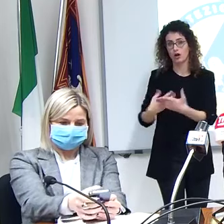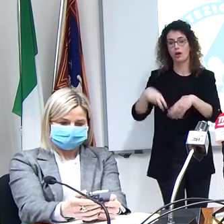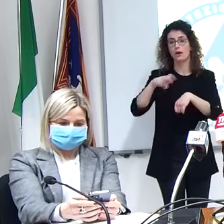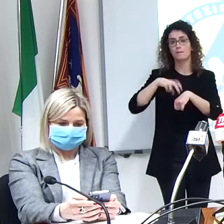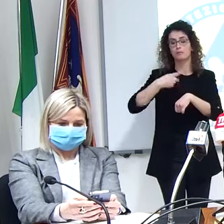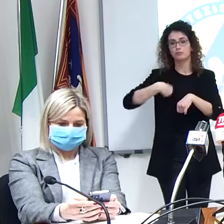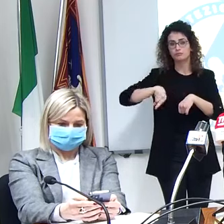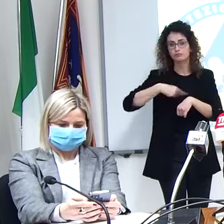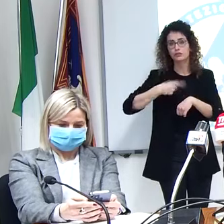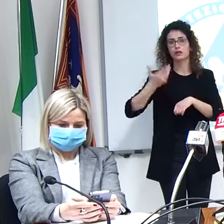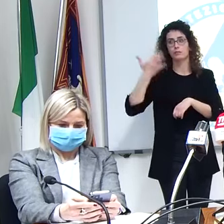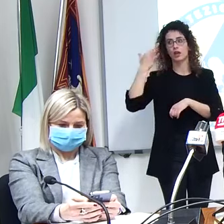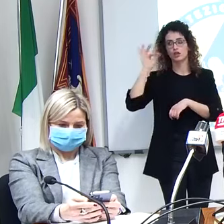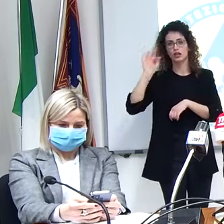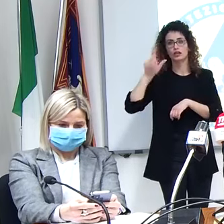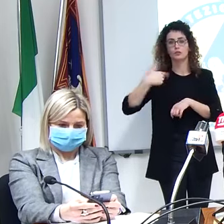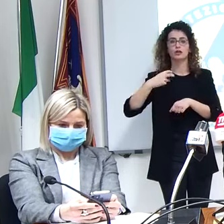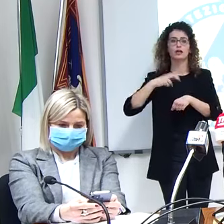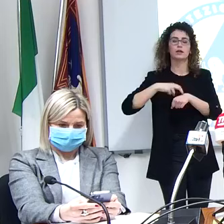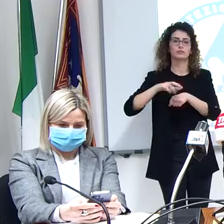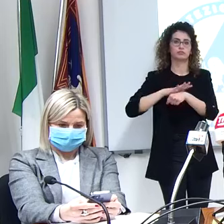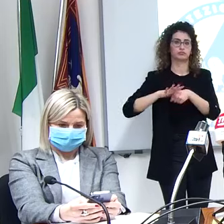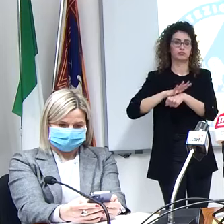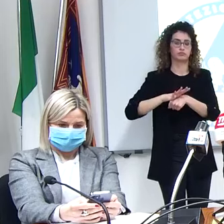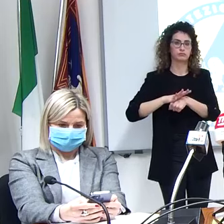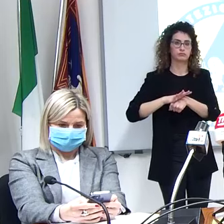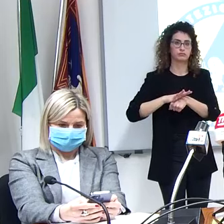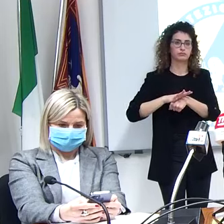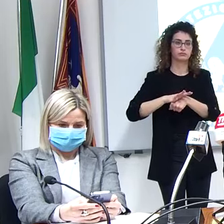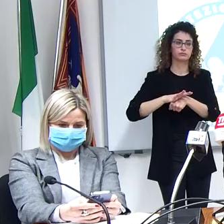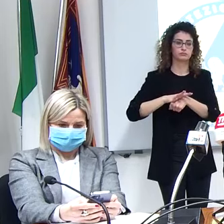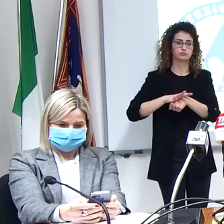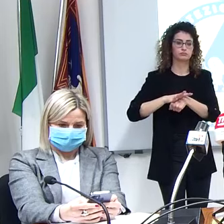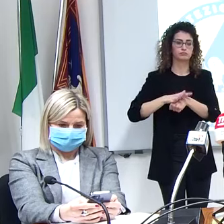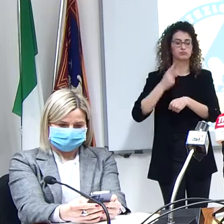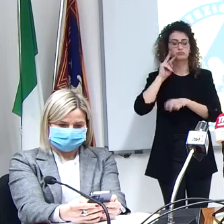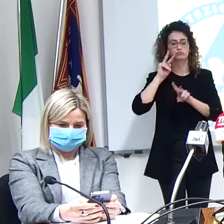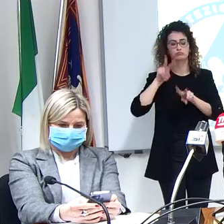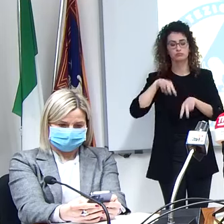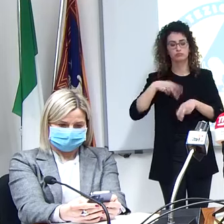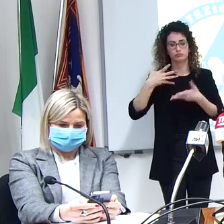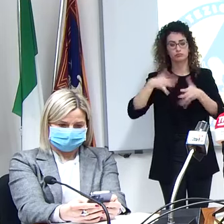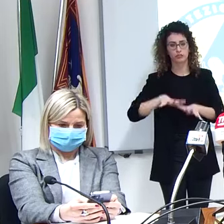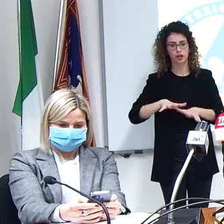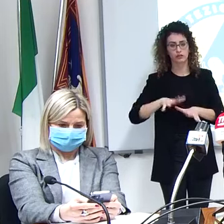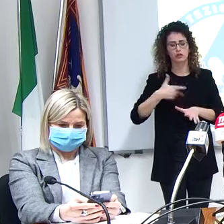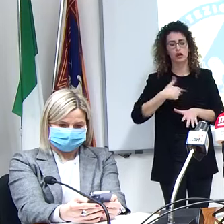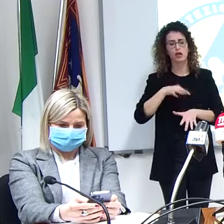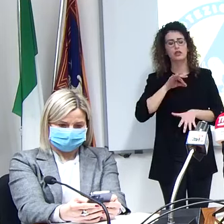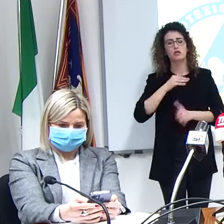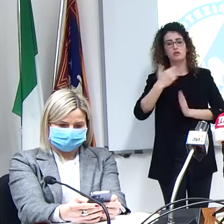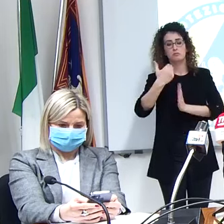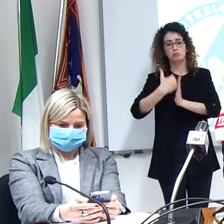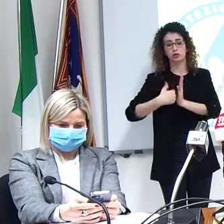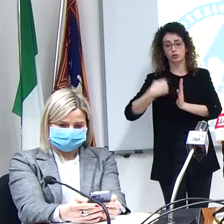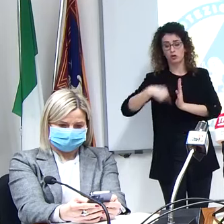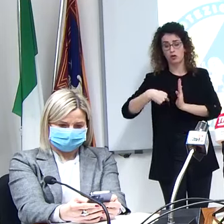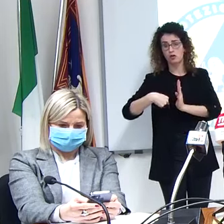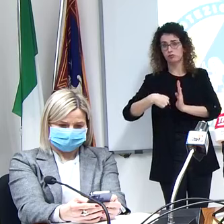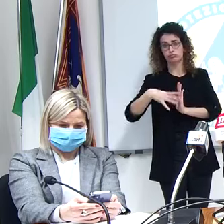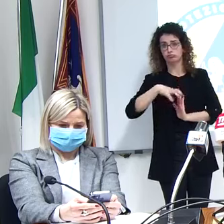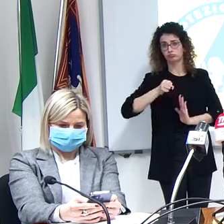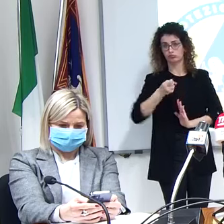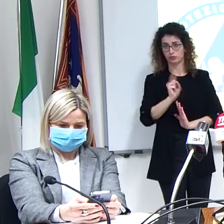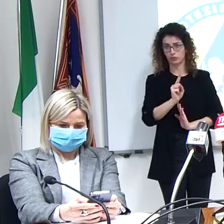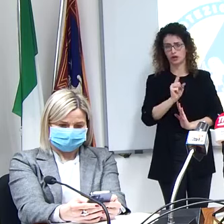sia gli specialisti che i medici di medicina generale hanno ritenuto opportuno non adottare quel protocollo ma mantenere